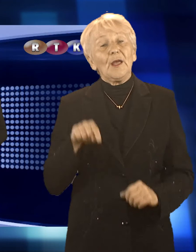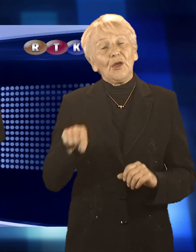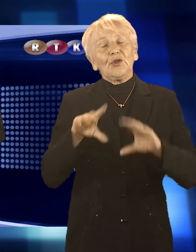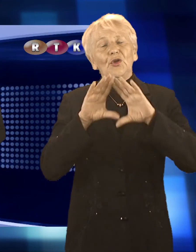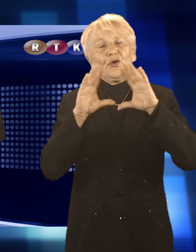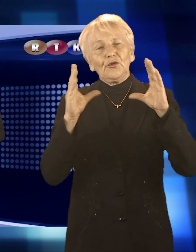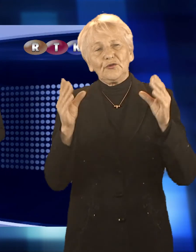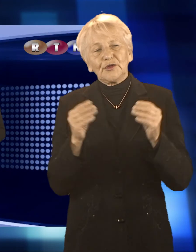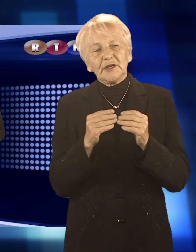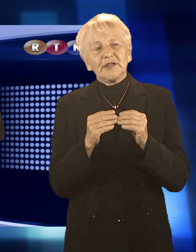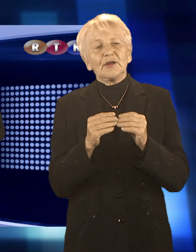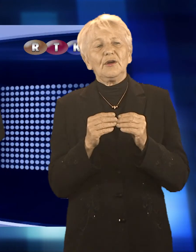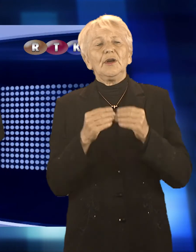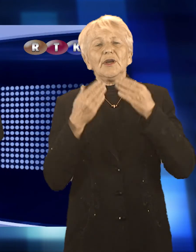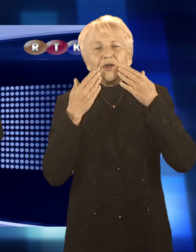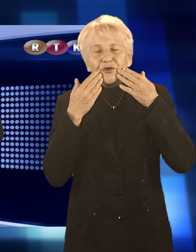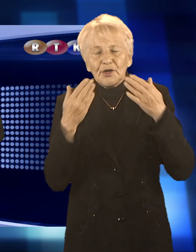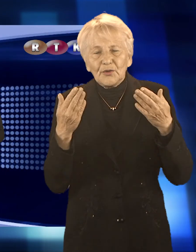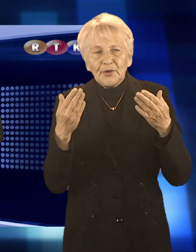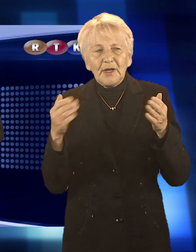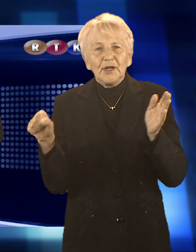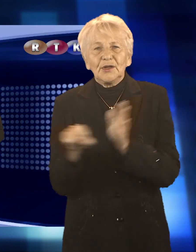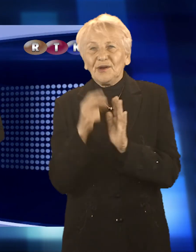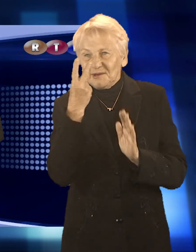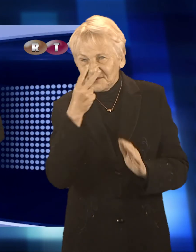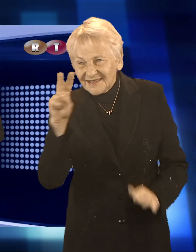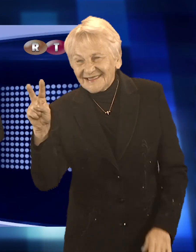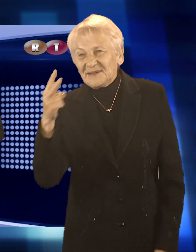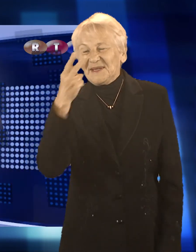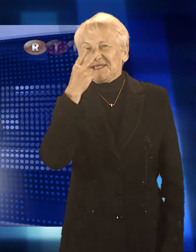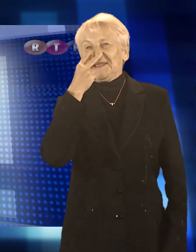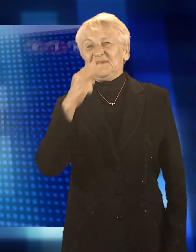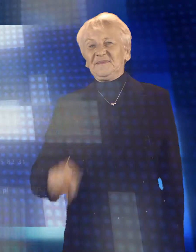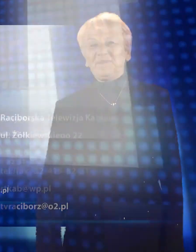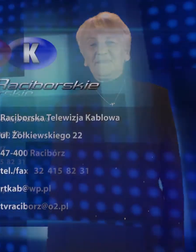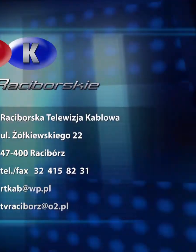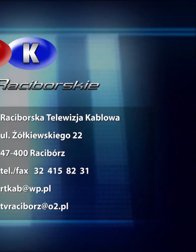To wszystko, co dziś dla Państwa przygotowaliśmy. Dziękuję za uwagę i do zobaczenia.